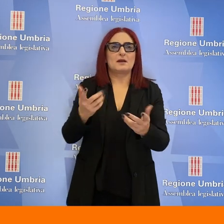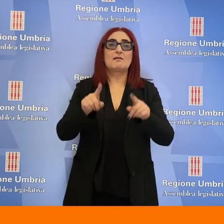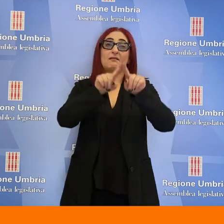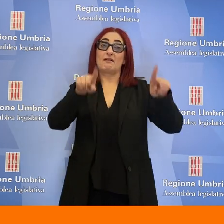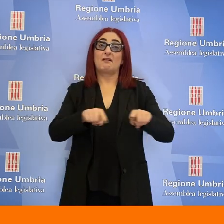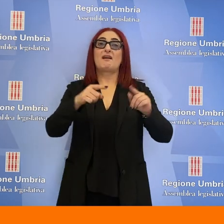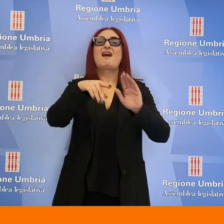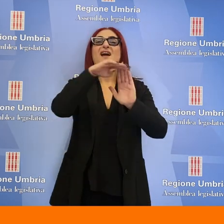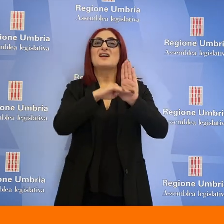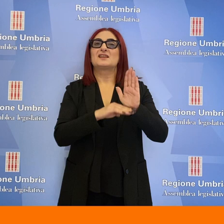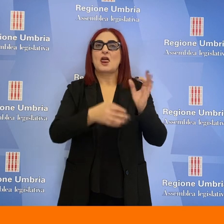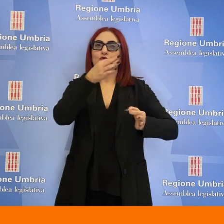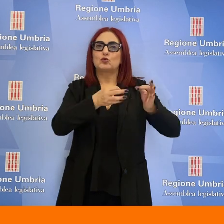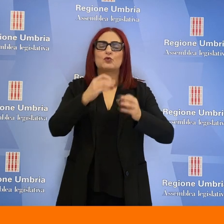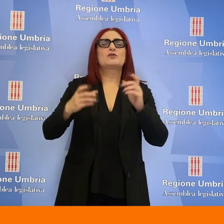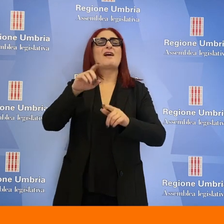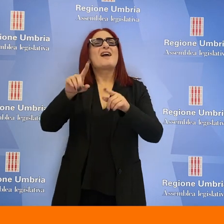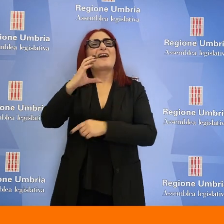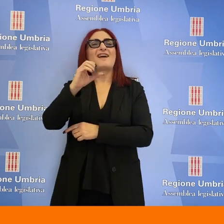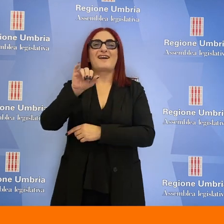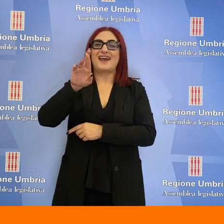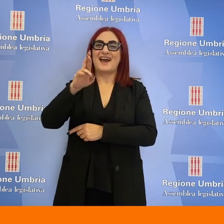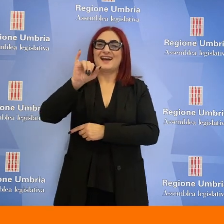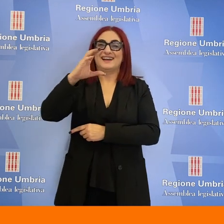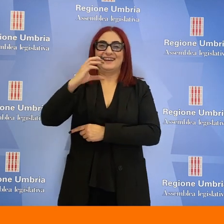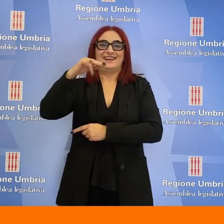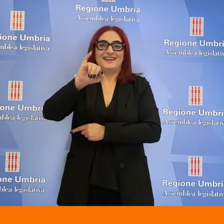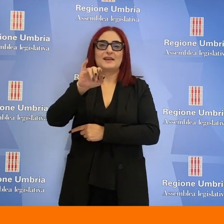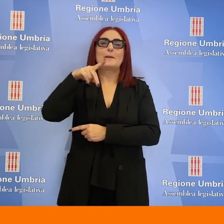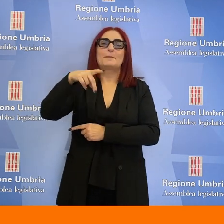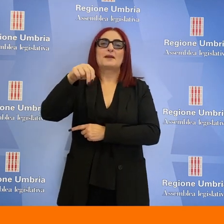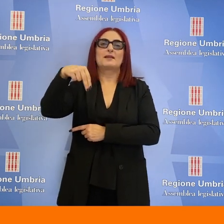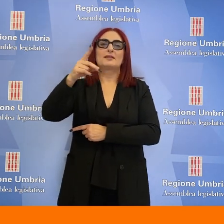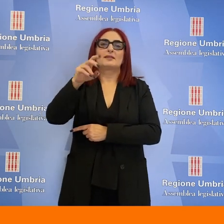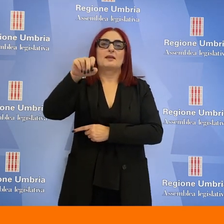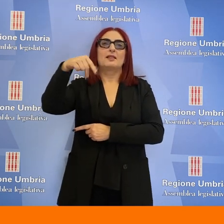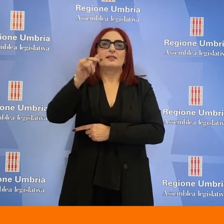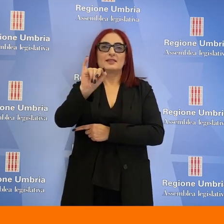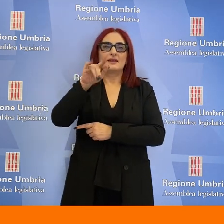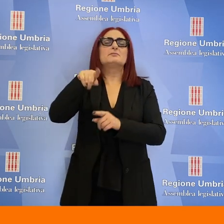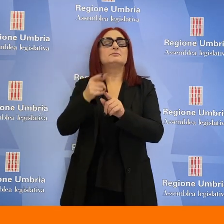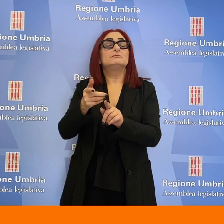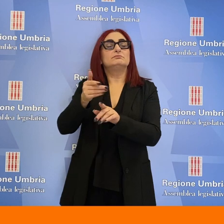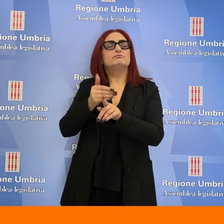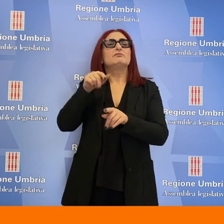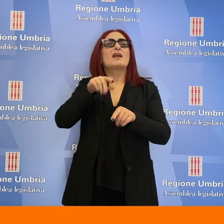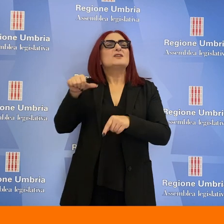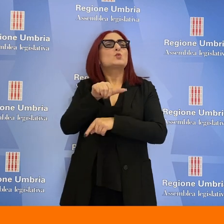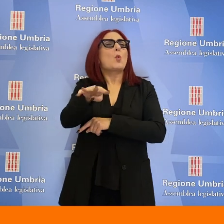casellario giudiziario e i carichi pendenti prima della loro assunzione. Squarta propone l'obbligo per le persone interessate